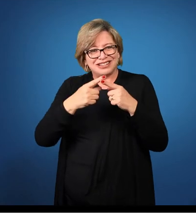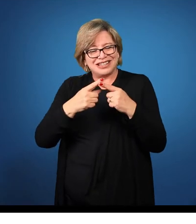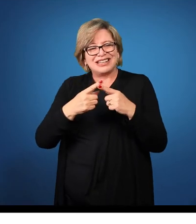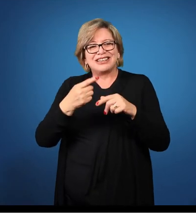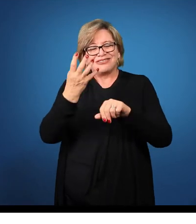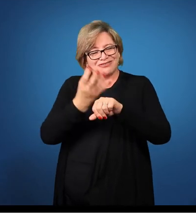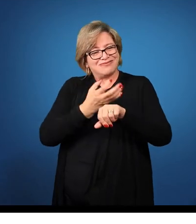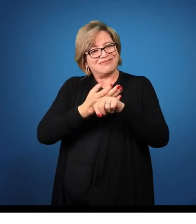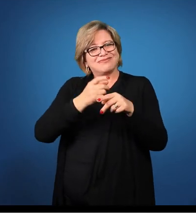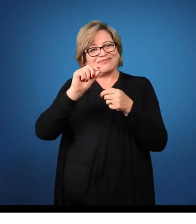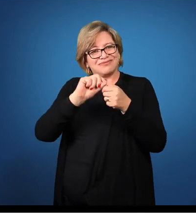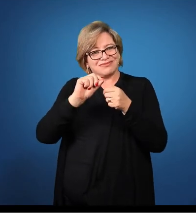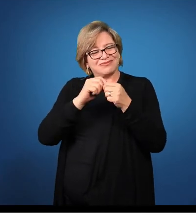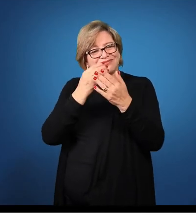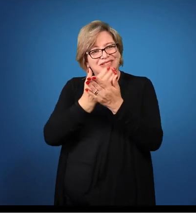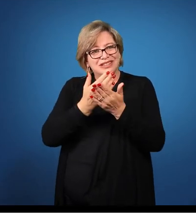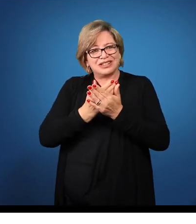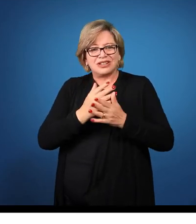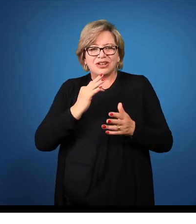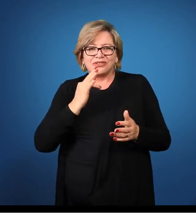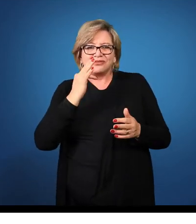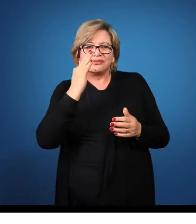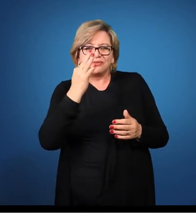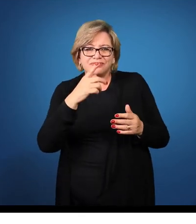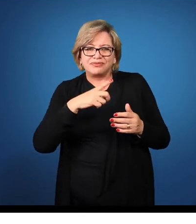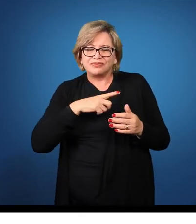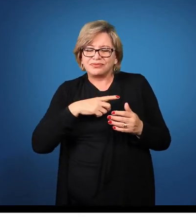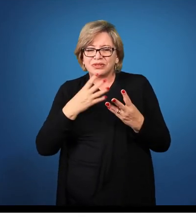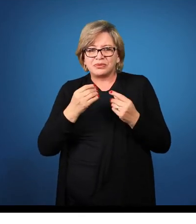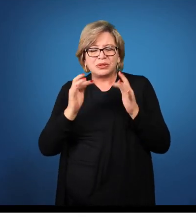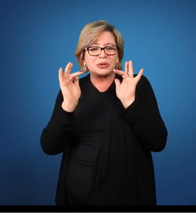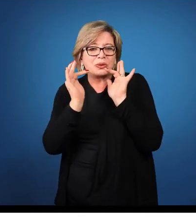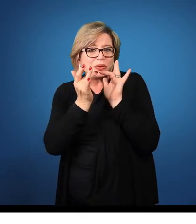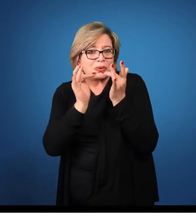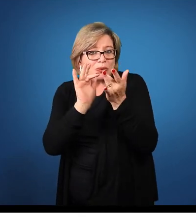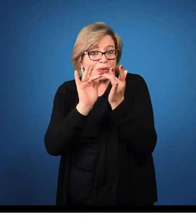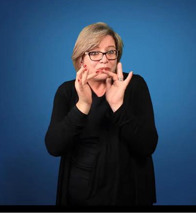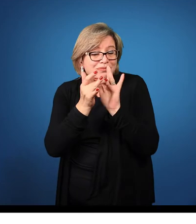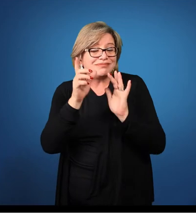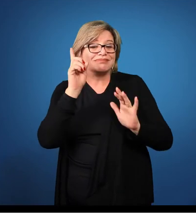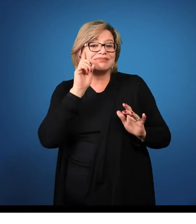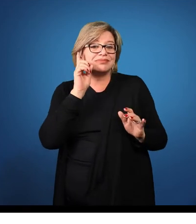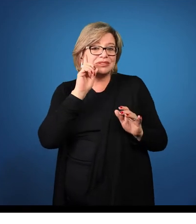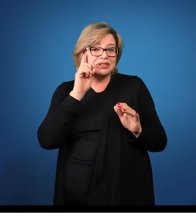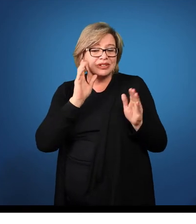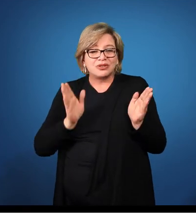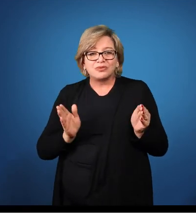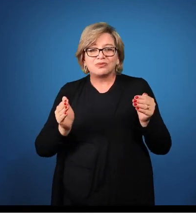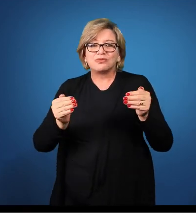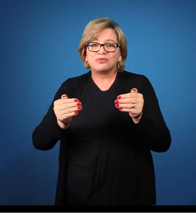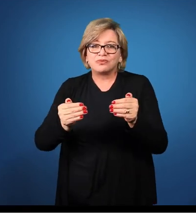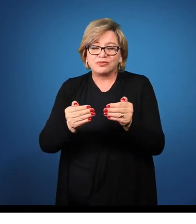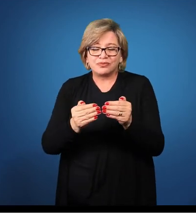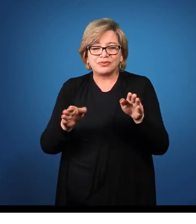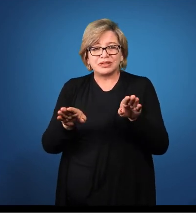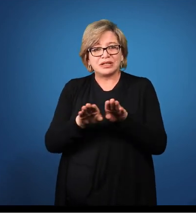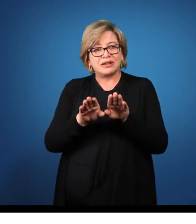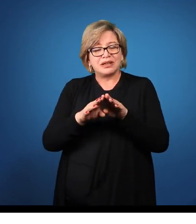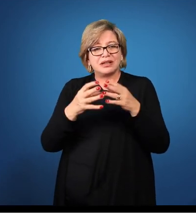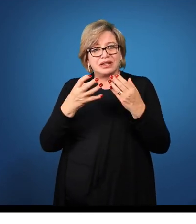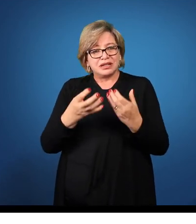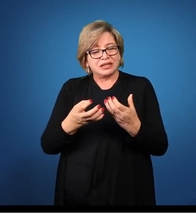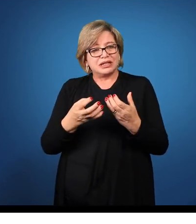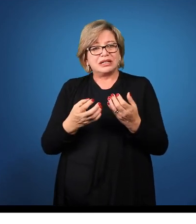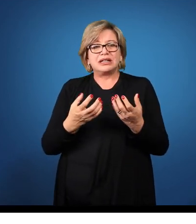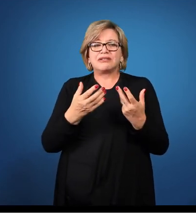disciplina. Nós iremos, nos próximos dias, ter muito contato diariamente nos fóruns. E eu gostaria muito de